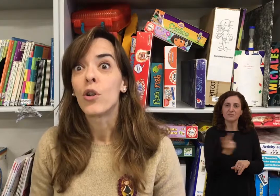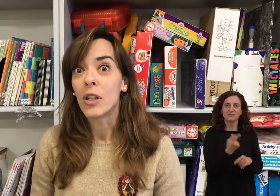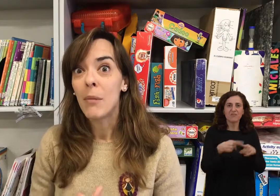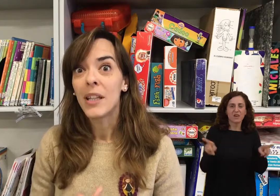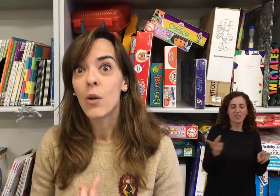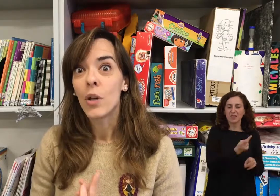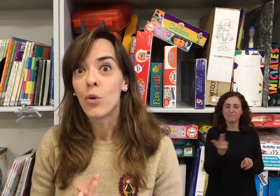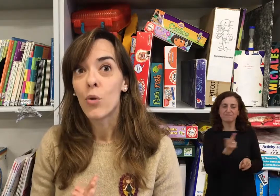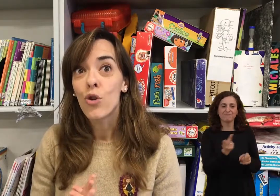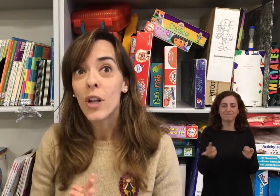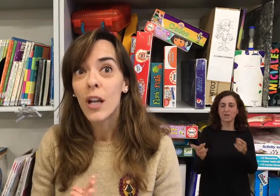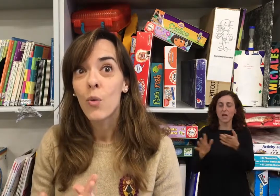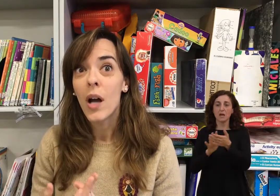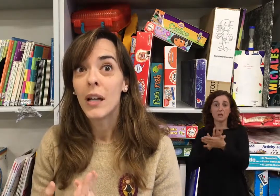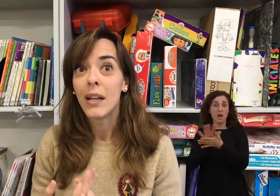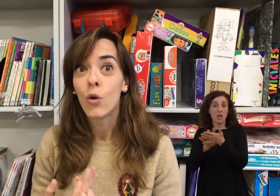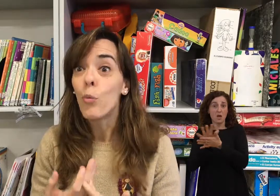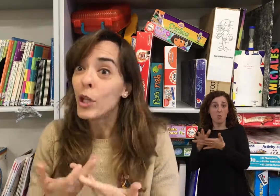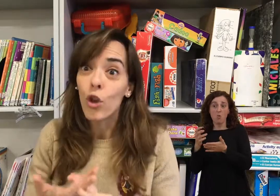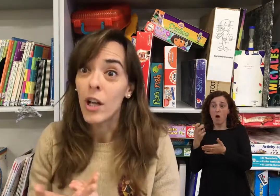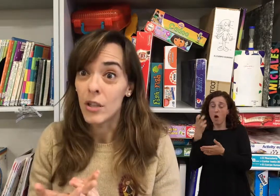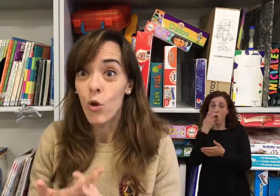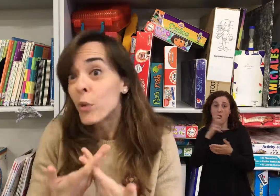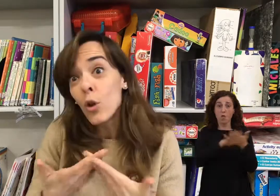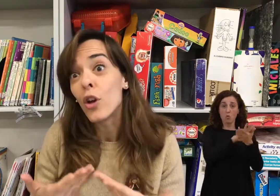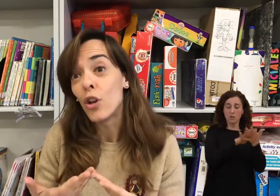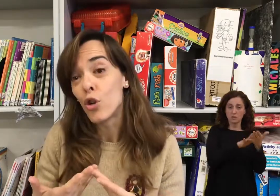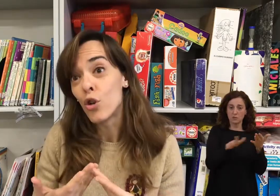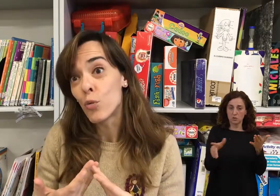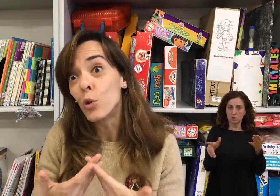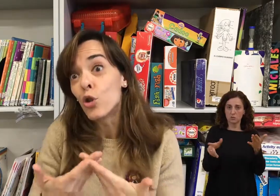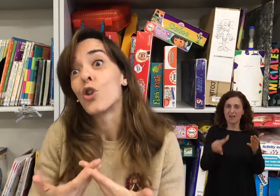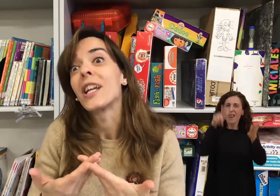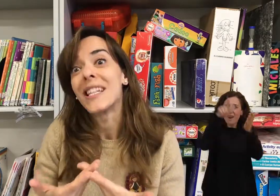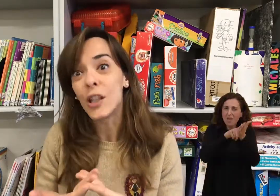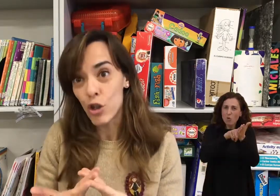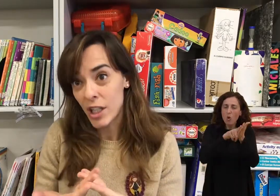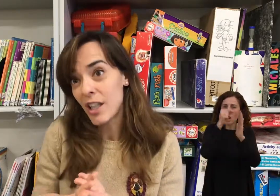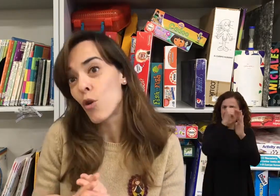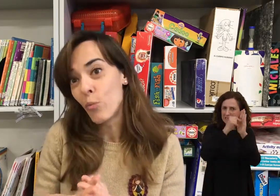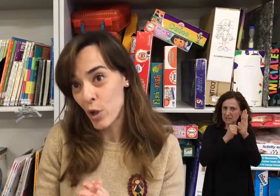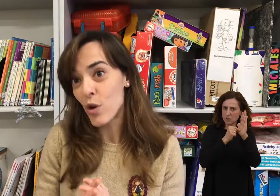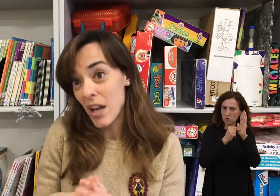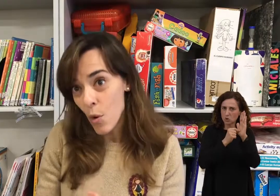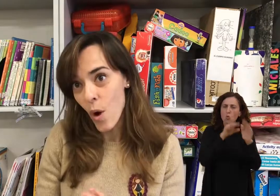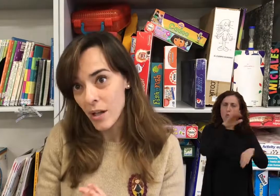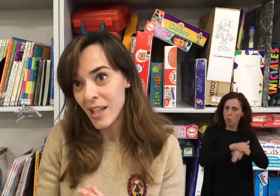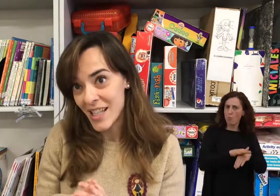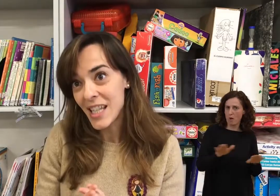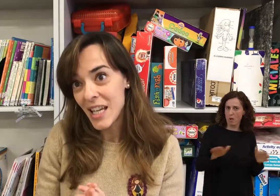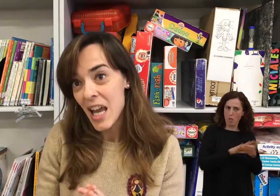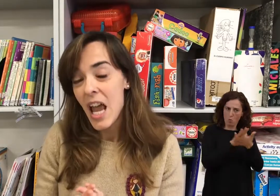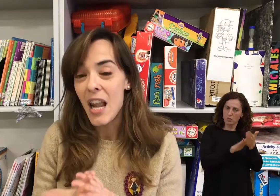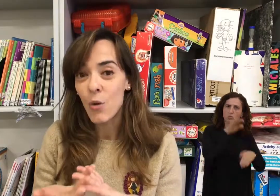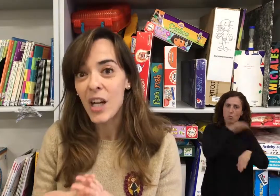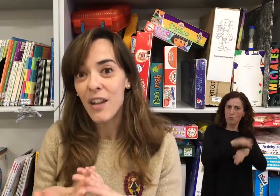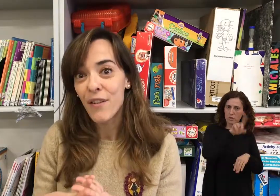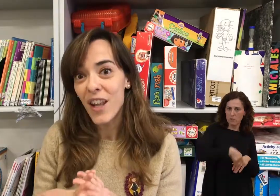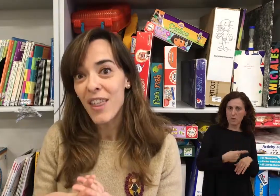Bueno, realmente en cuanto a uso de la lengua, cumple todos los puntos, los requisitos que tiene que cumplir una lengua en sí. La única diferencia